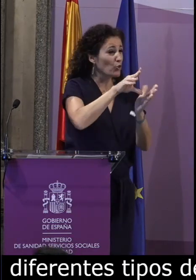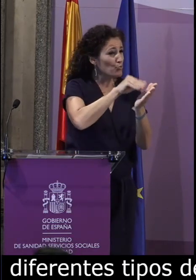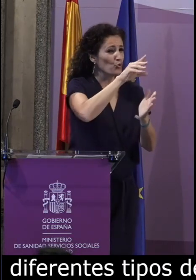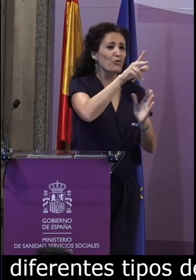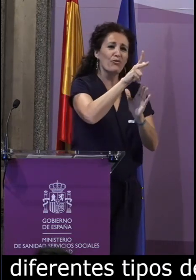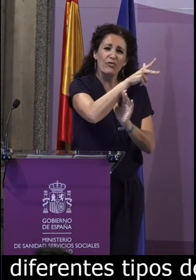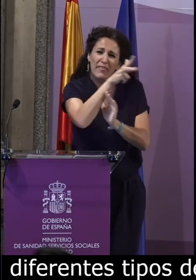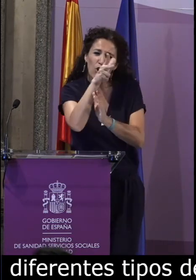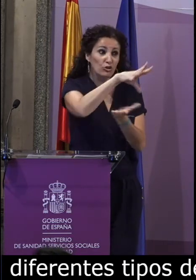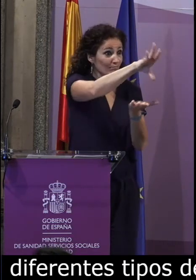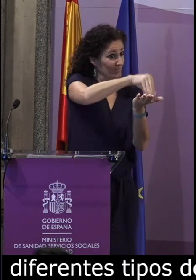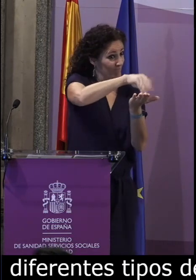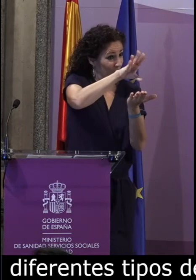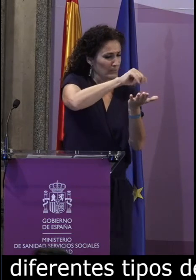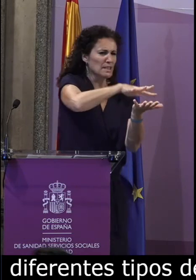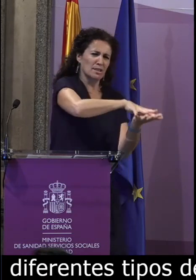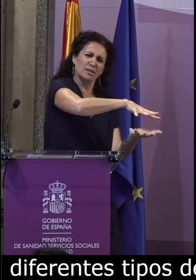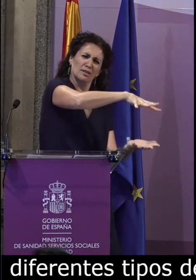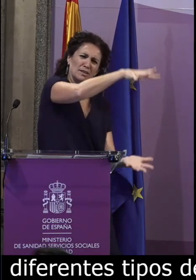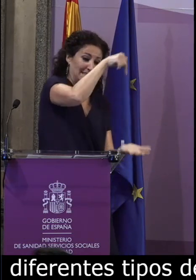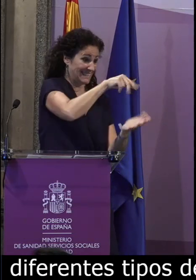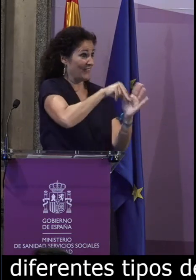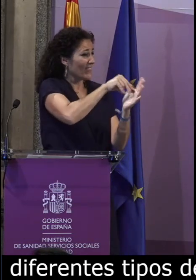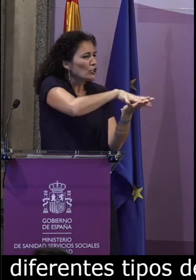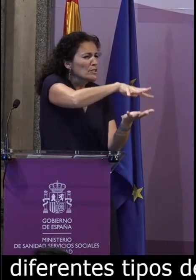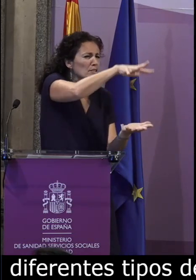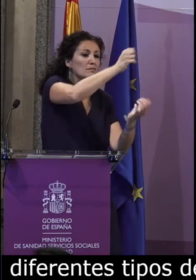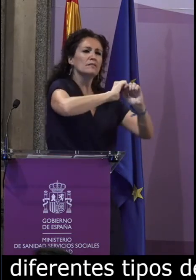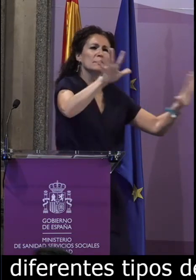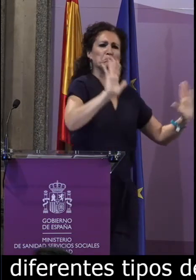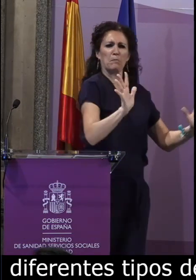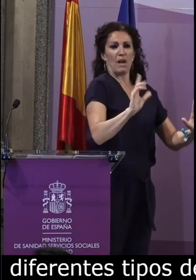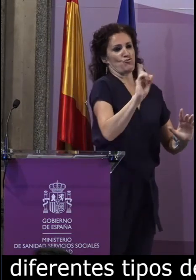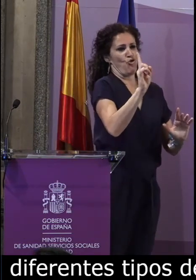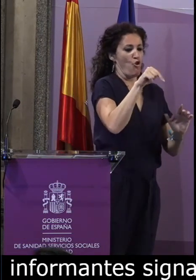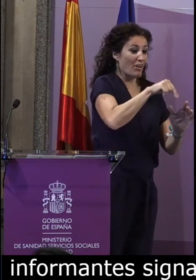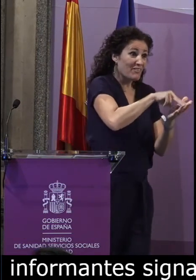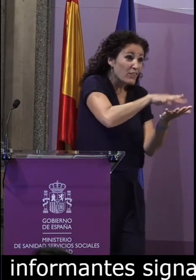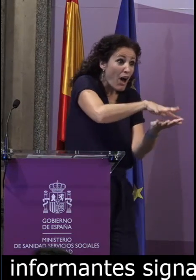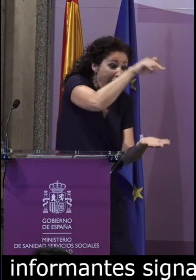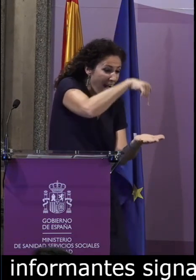Otro objetivo es, una vez recogidas esas grabaciones de vídeo,